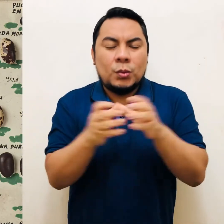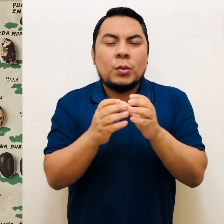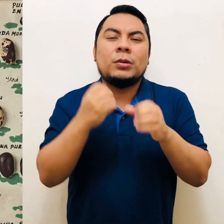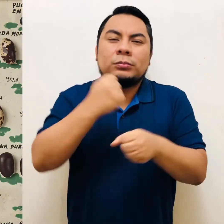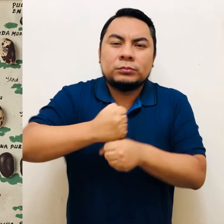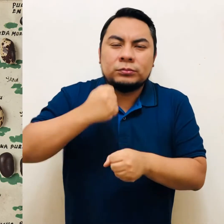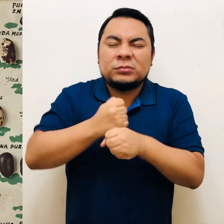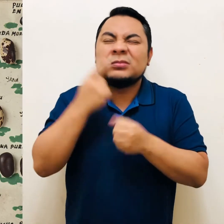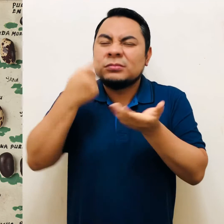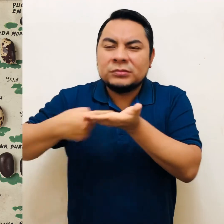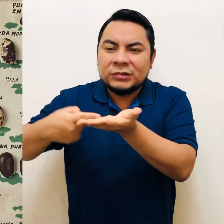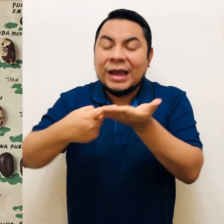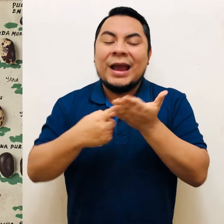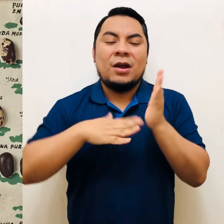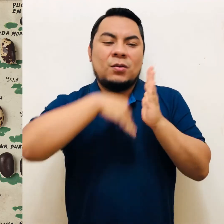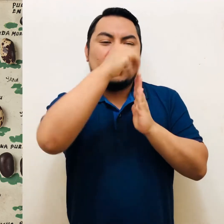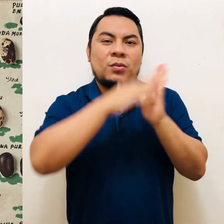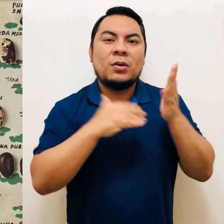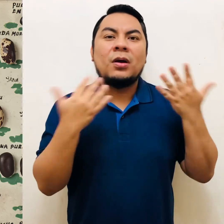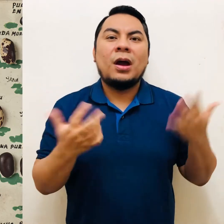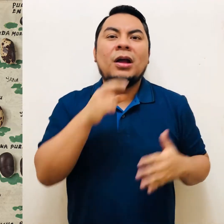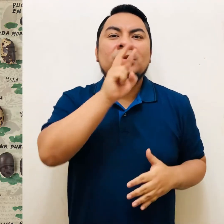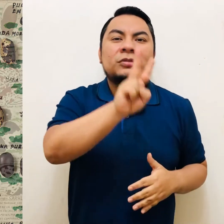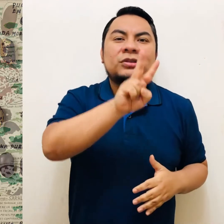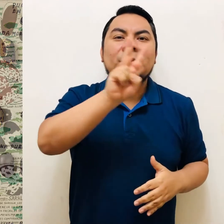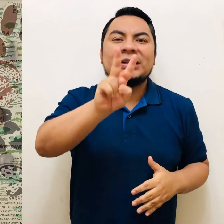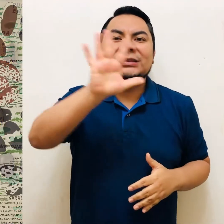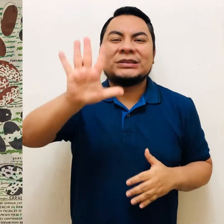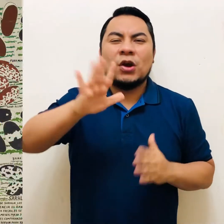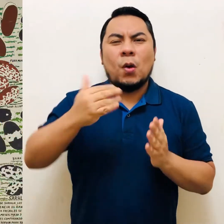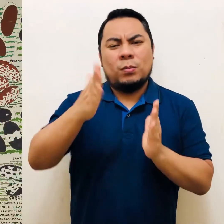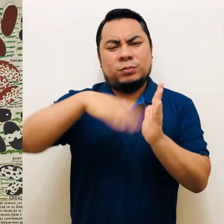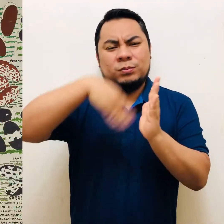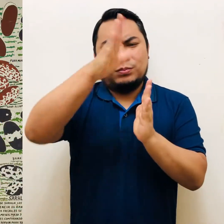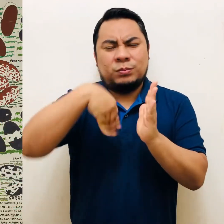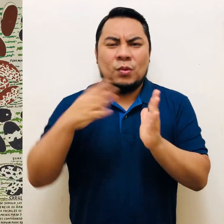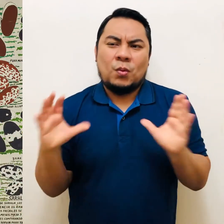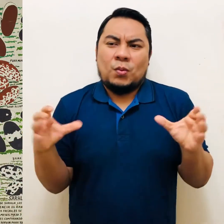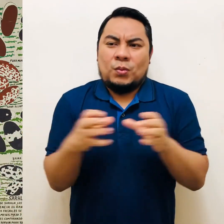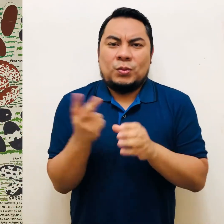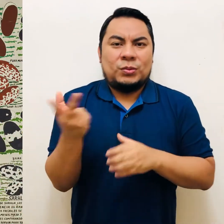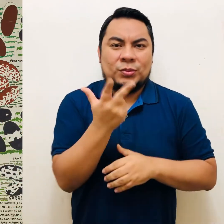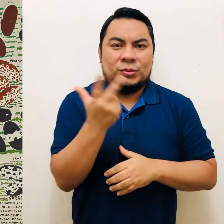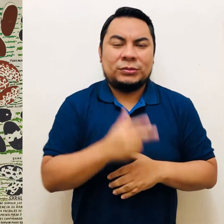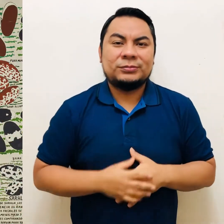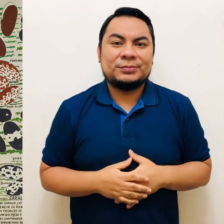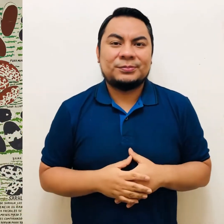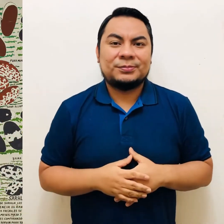ha producido 225 obras artísticas en conjunto.